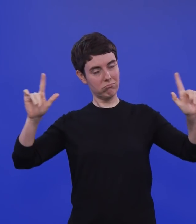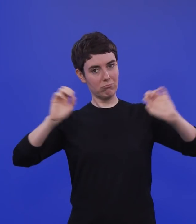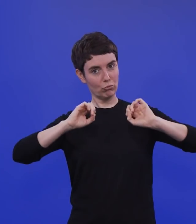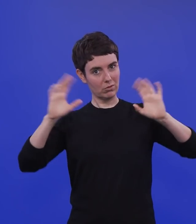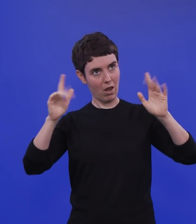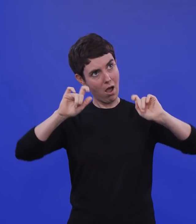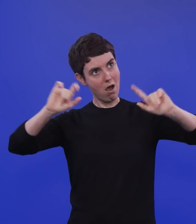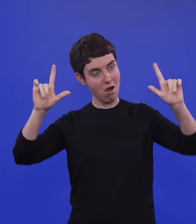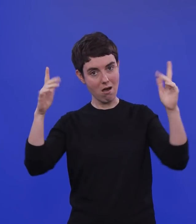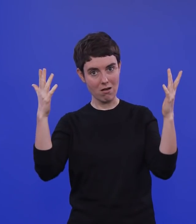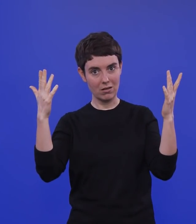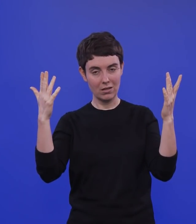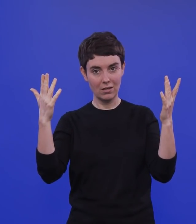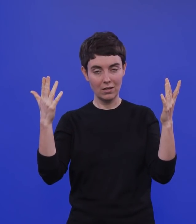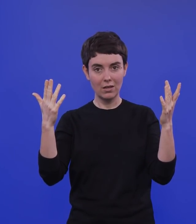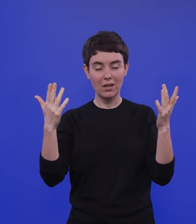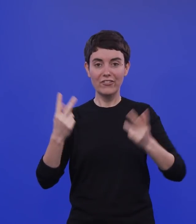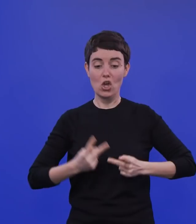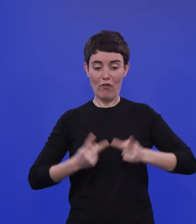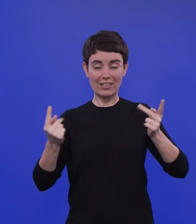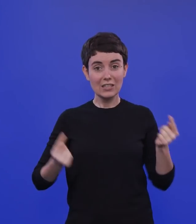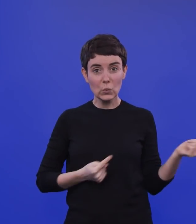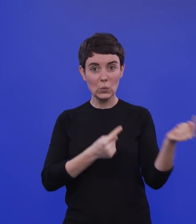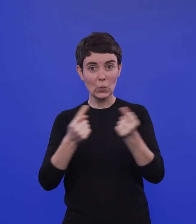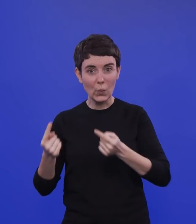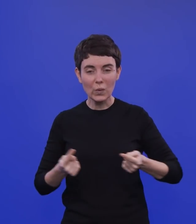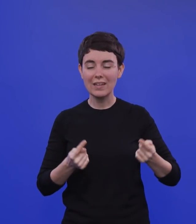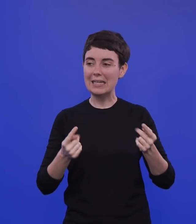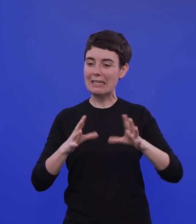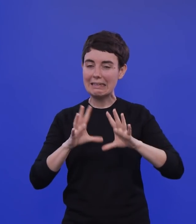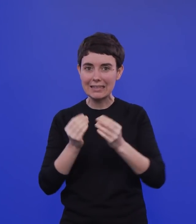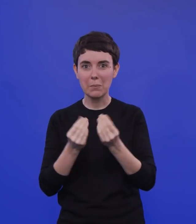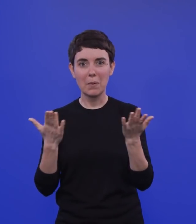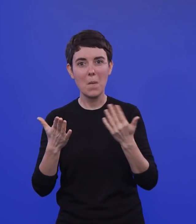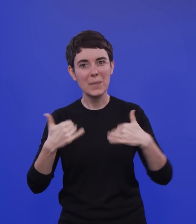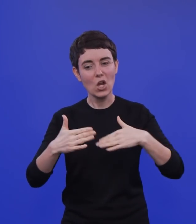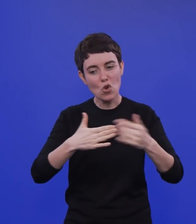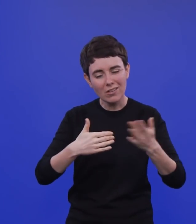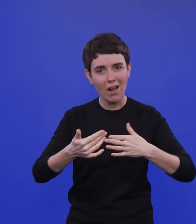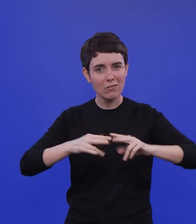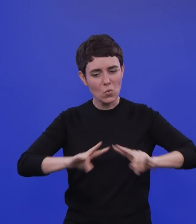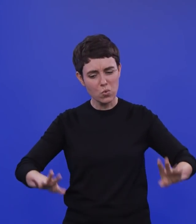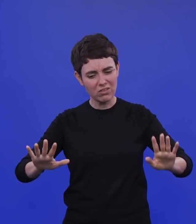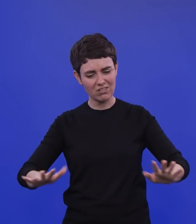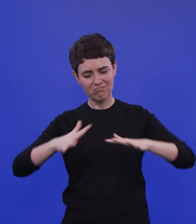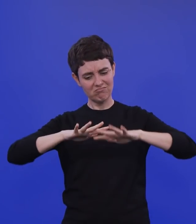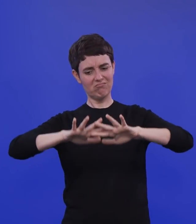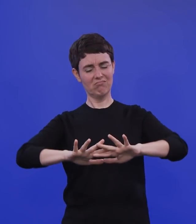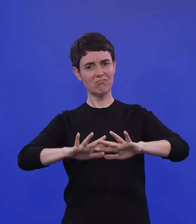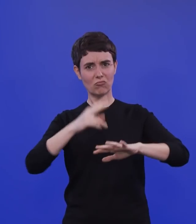auch in dieser öffentlichen Diskussion ein bisschen mehr vielleicht Ruhe zu bekommen. Dass man einfach mal sich verabschiedet